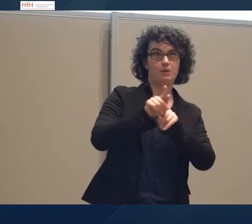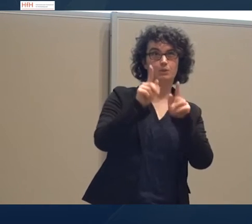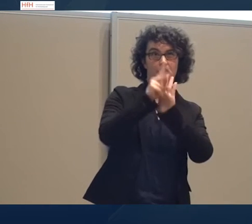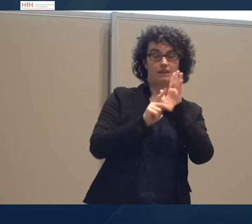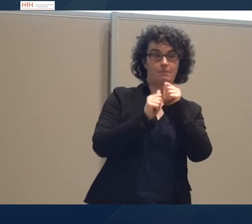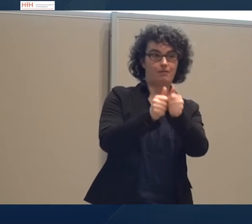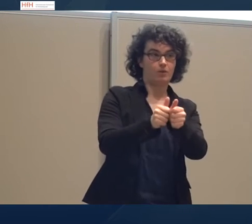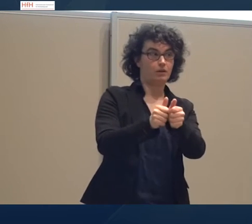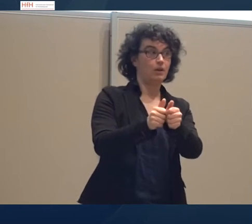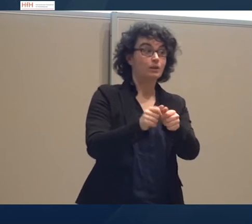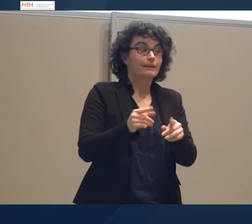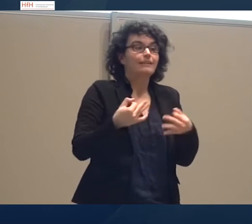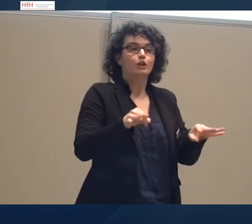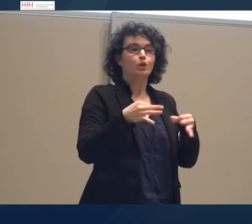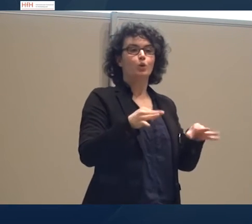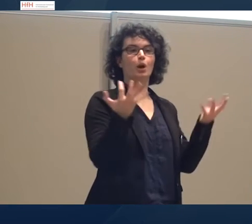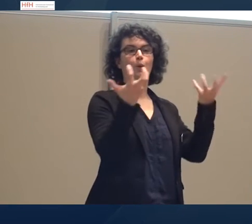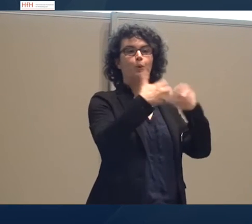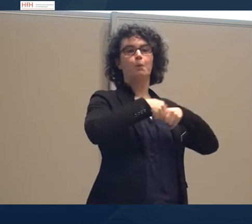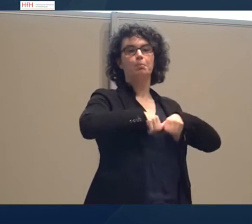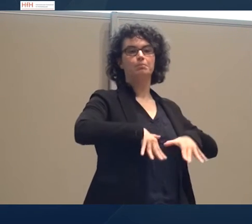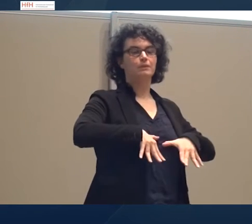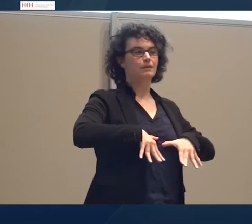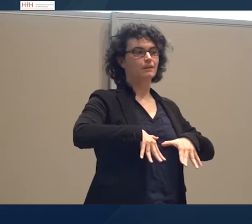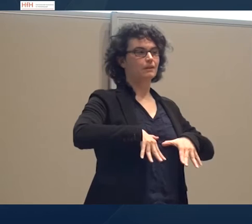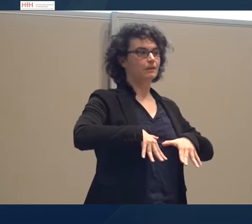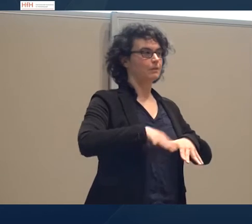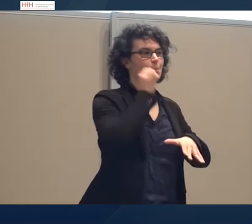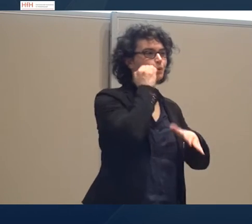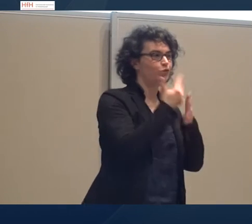natürlich wie die normale Muttersprache. Egal in welcher Modellektor.